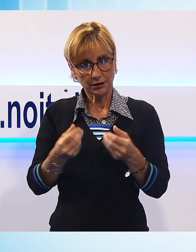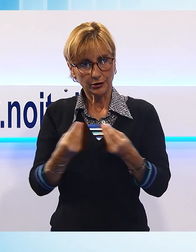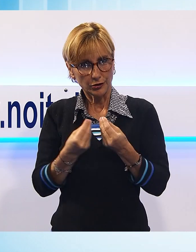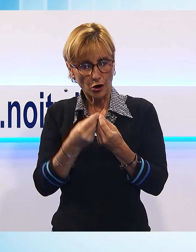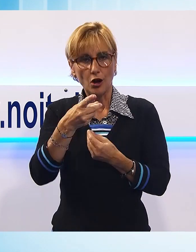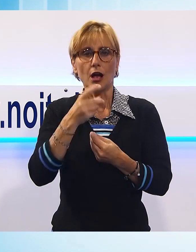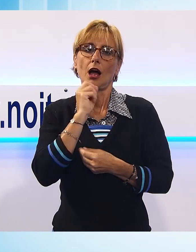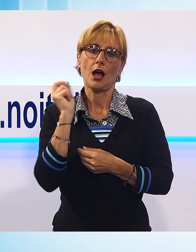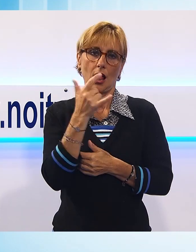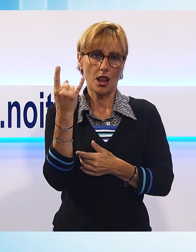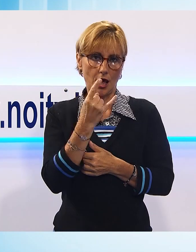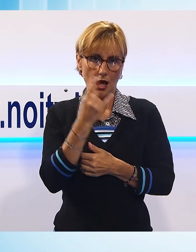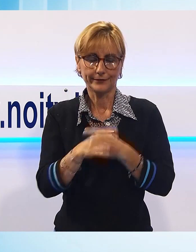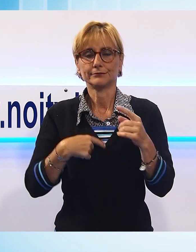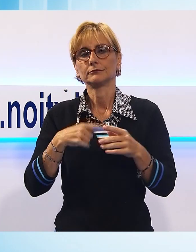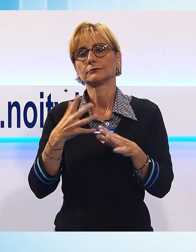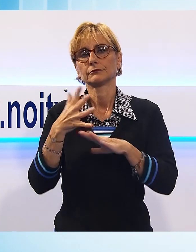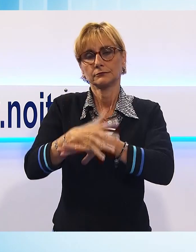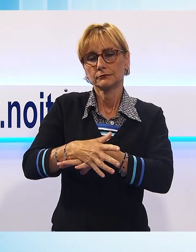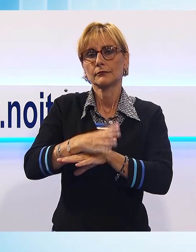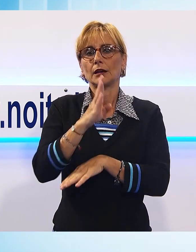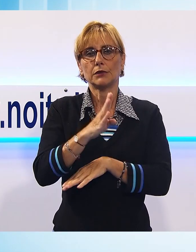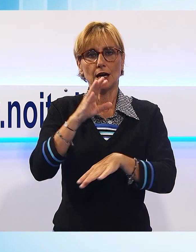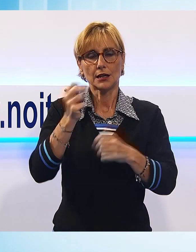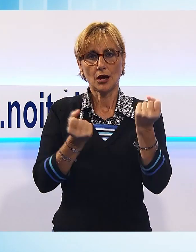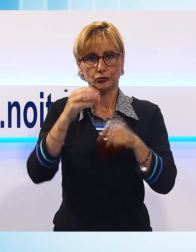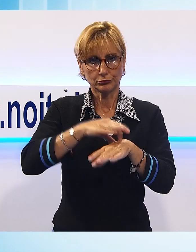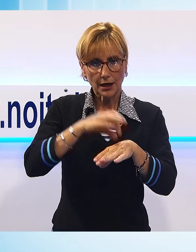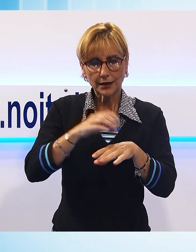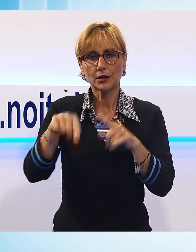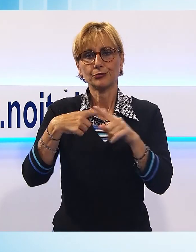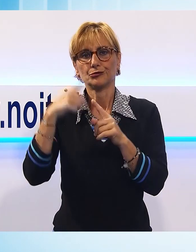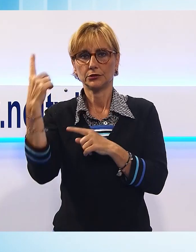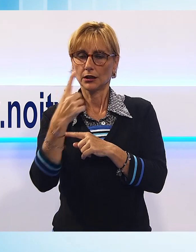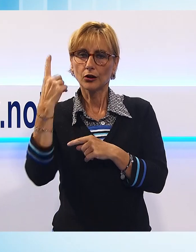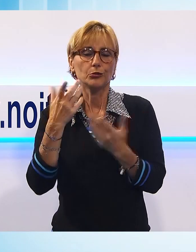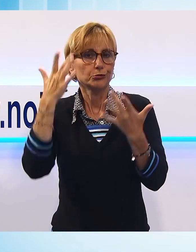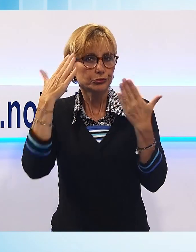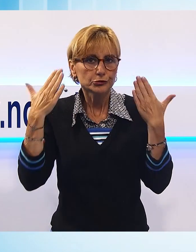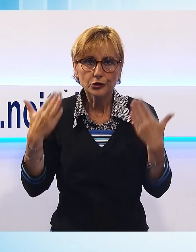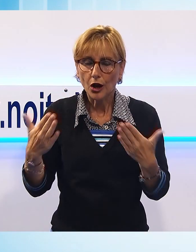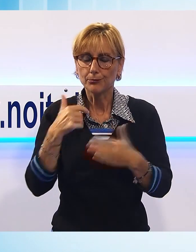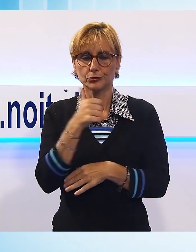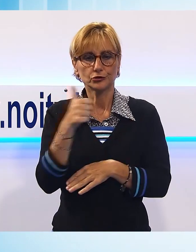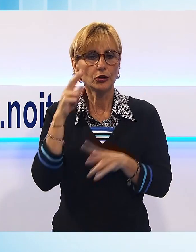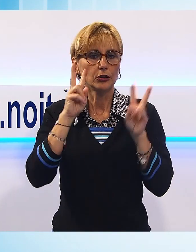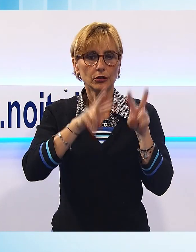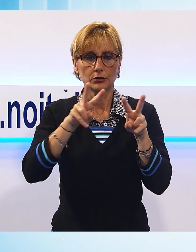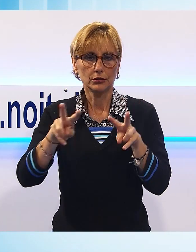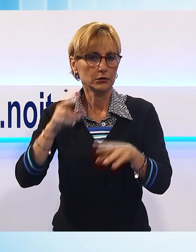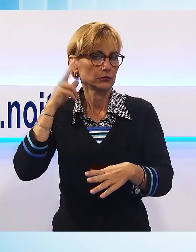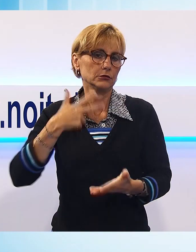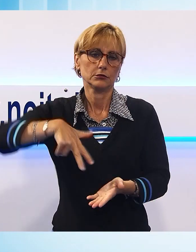dell'automedica di Barghe e della misericordia del barghiciano che però non ha potuto far altro che constatare il decesso per